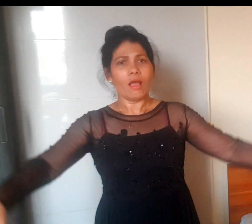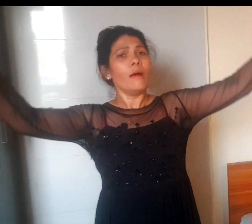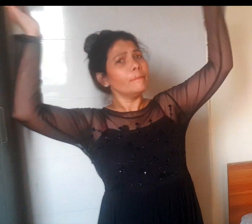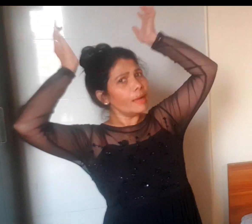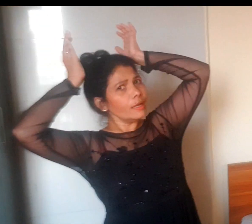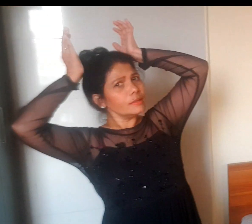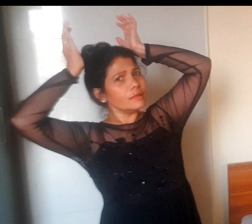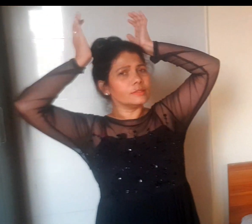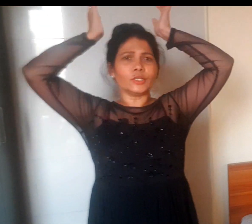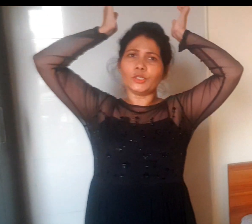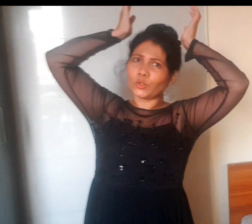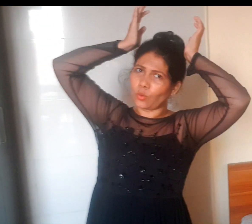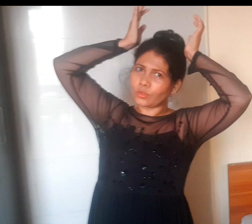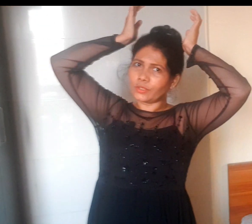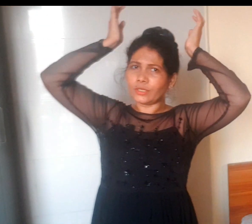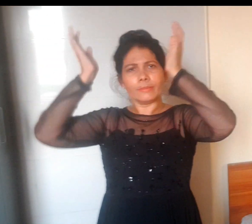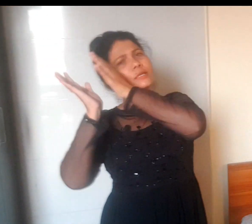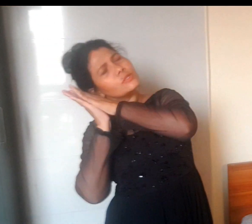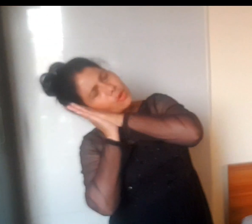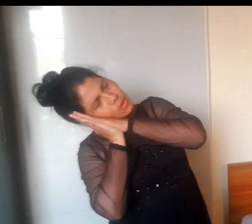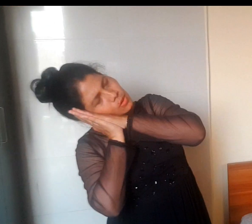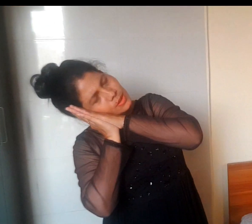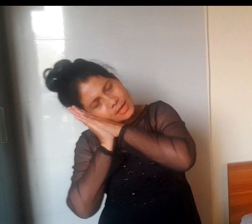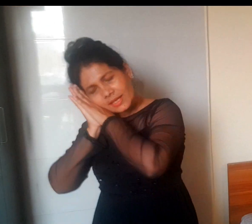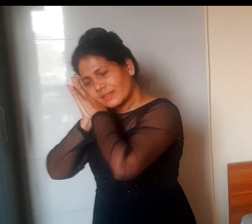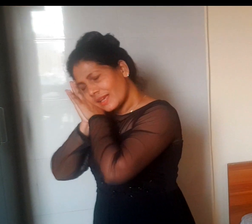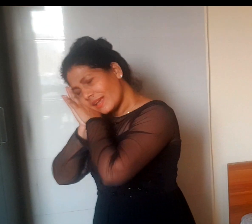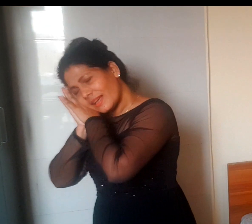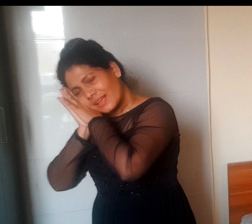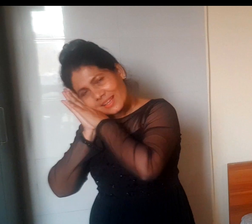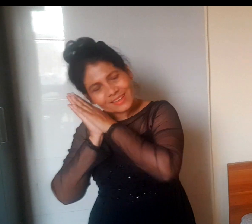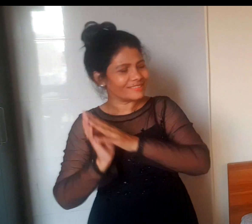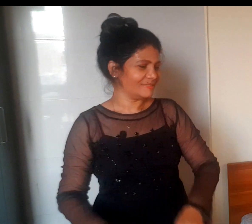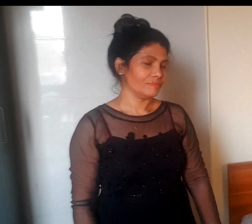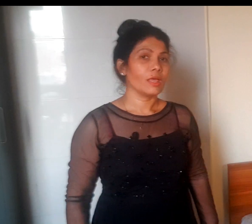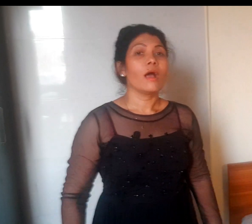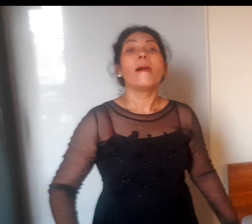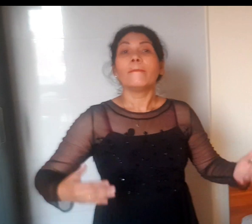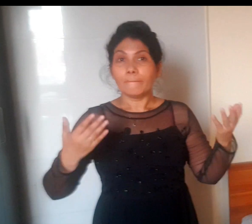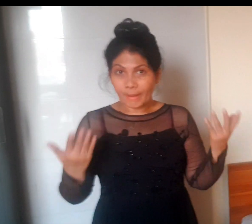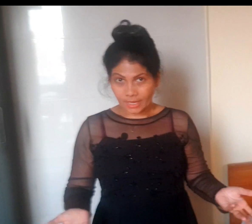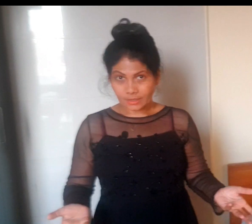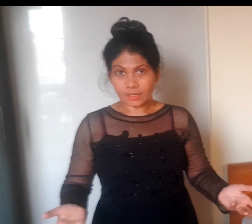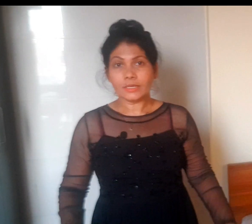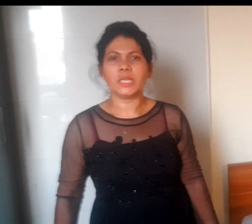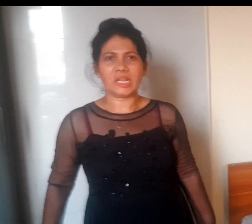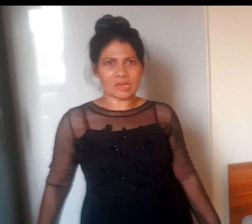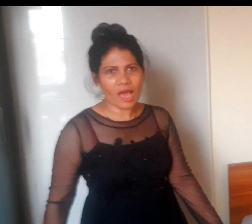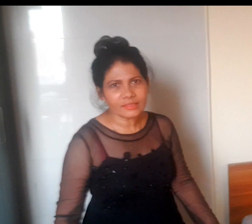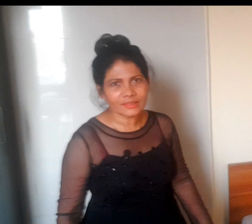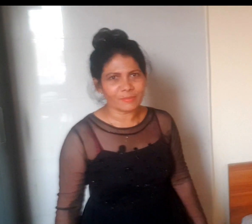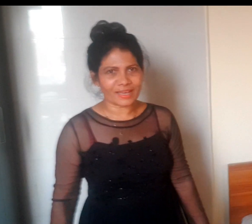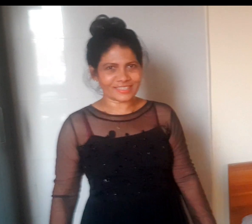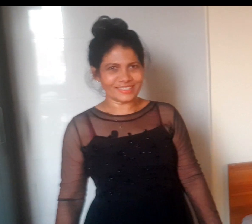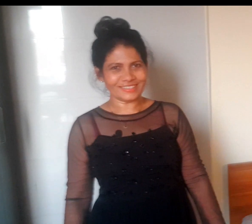बैंगन की टोकरी में सो रहे थे बेंगन ने